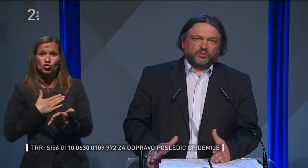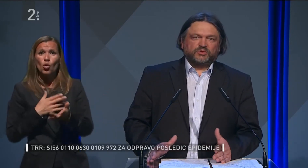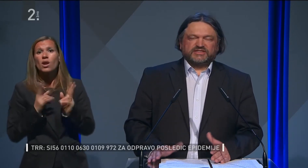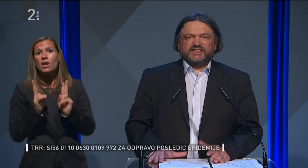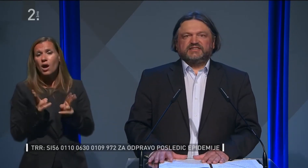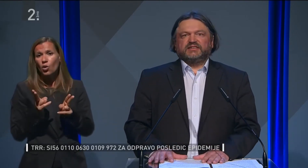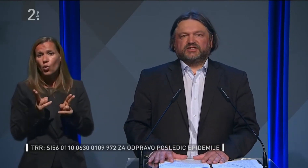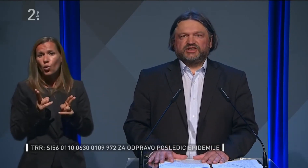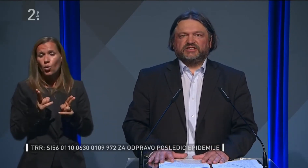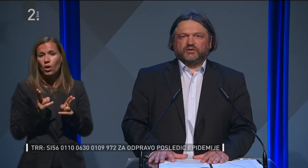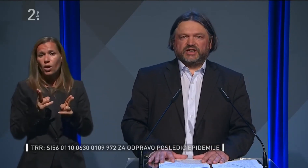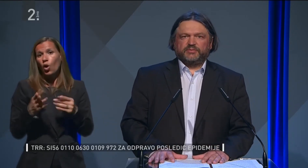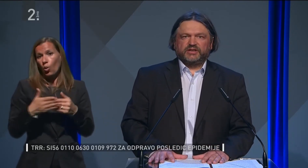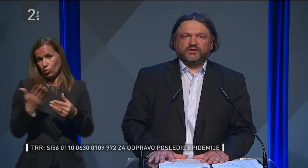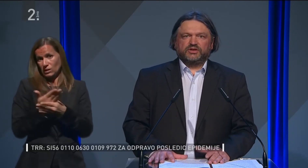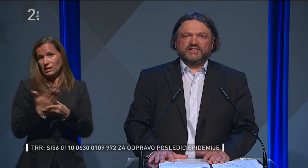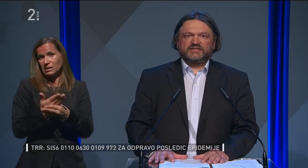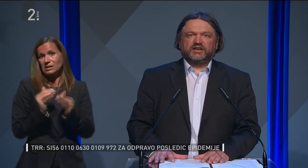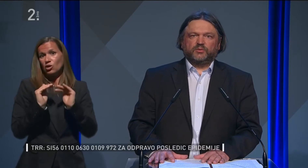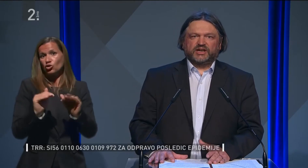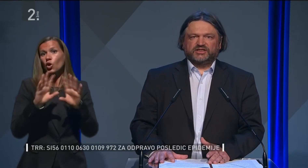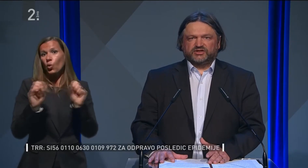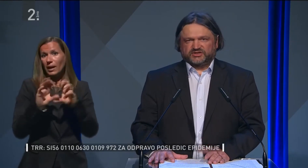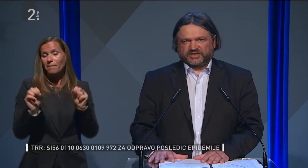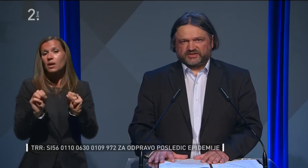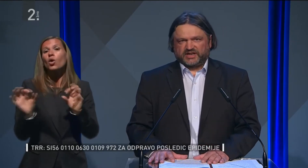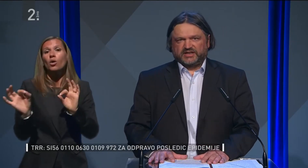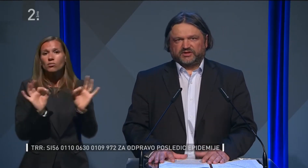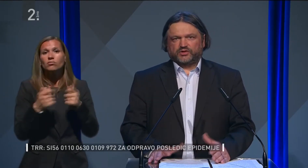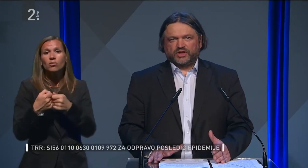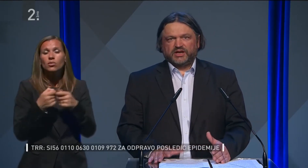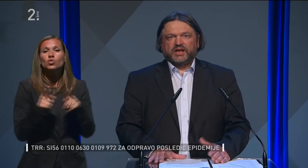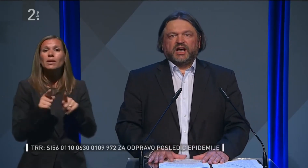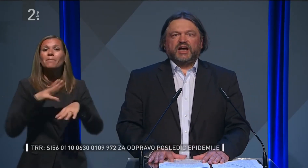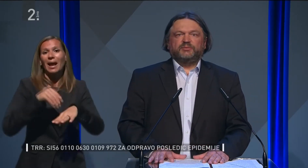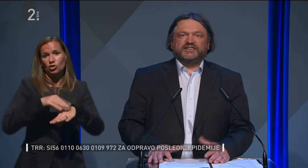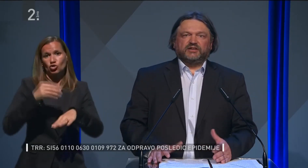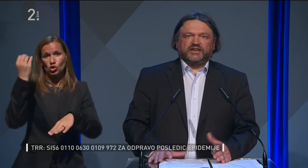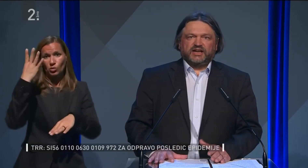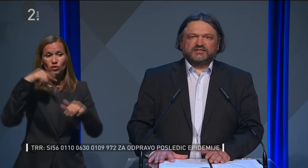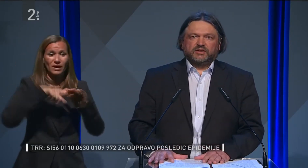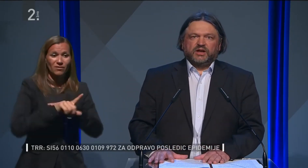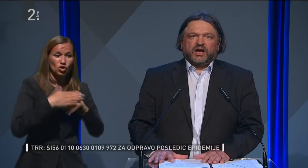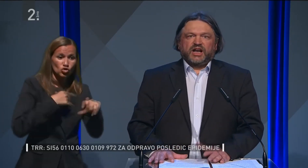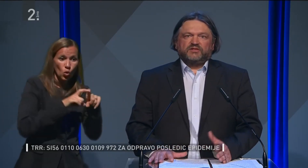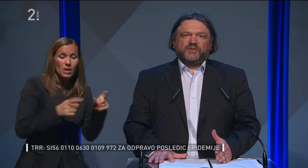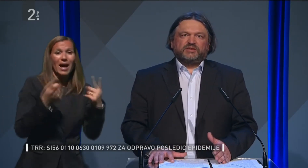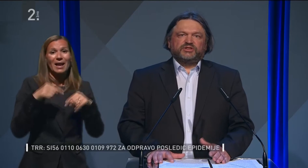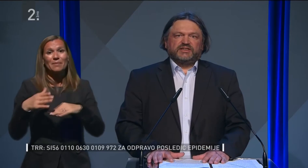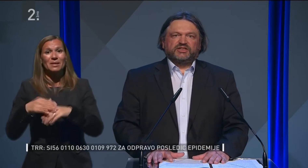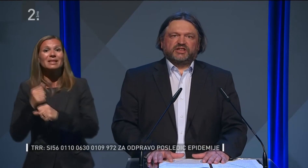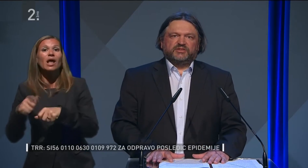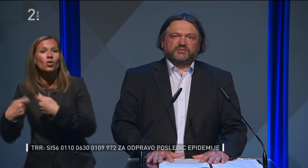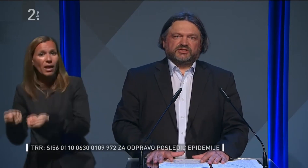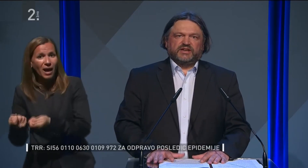obostreznih zaščitnih okrepih organizirajo praktično izobraževanje v šoli ali pri delodajalco ali v